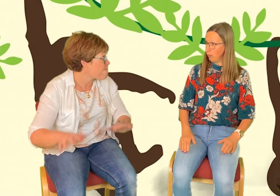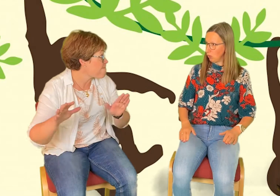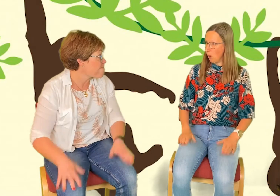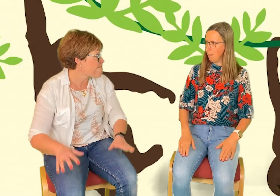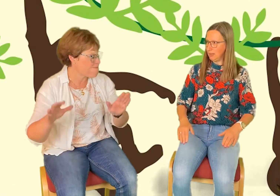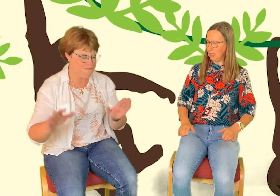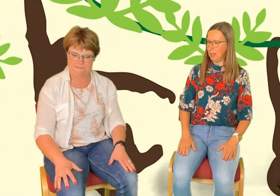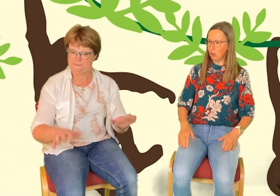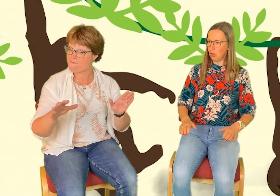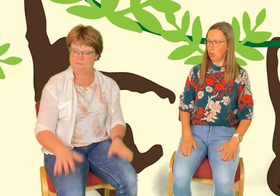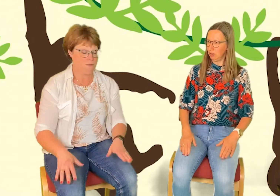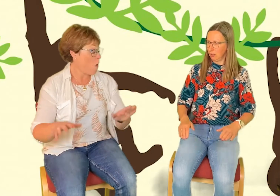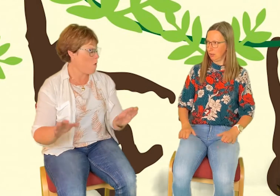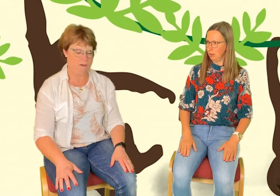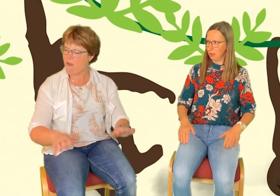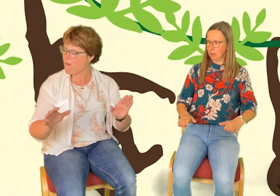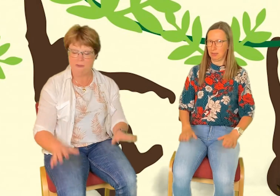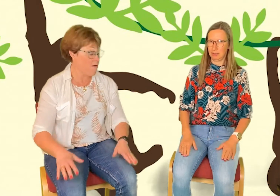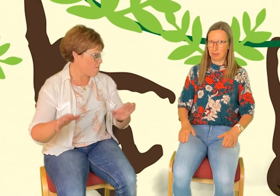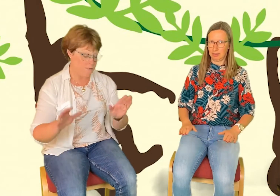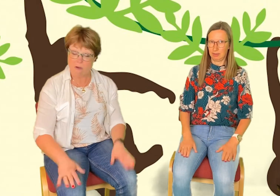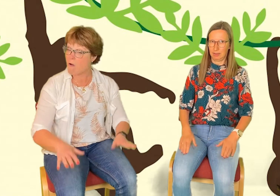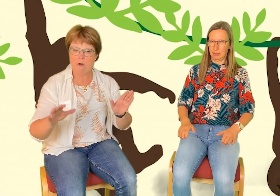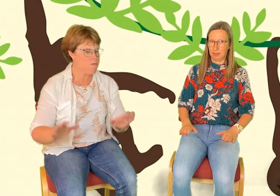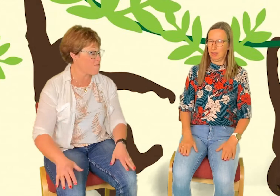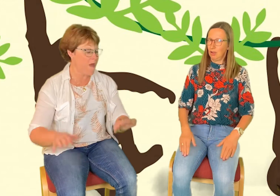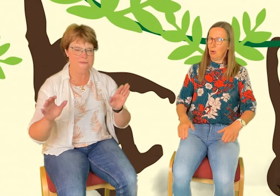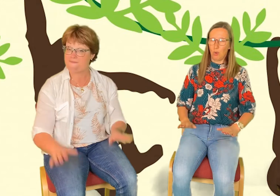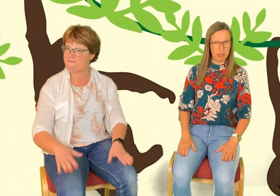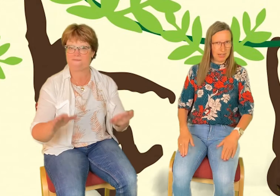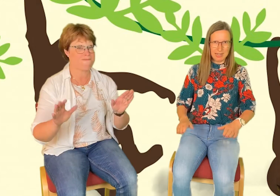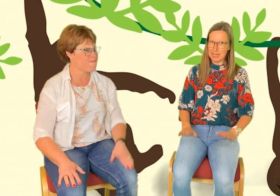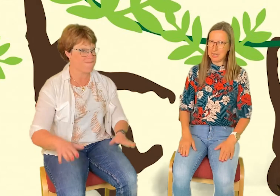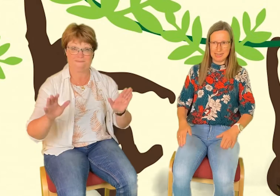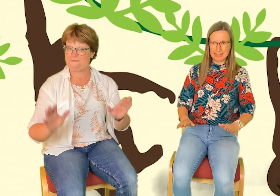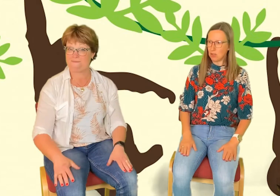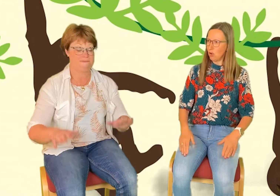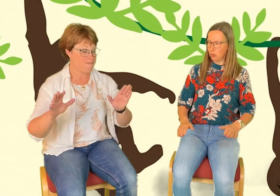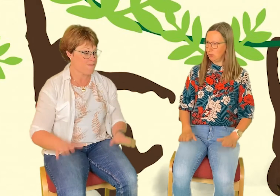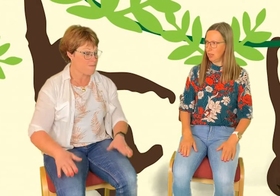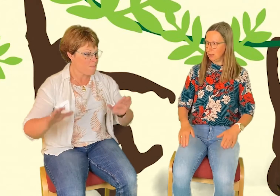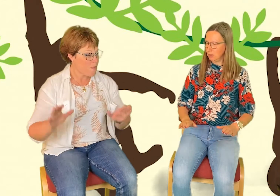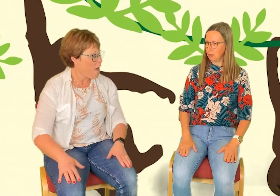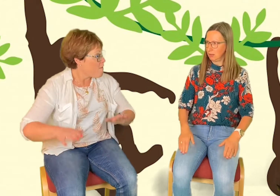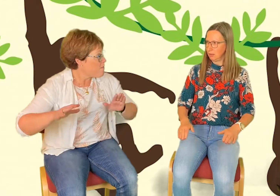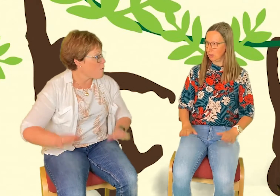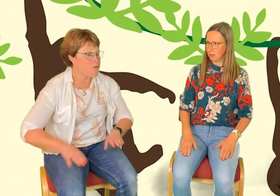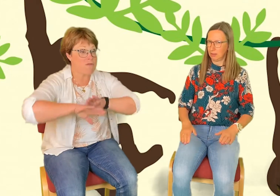vi kommer till en sjö. Och vi kan inte gå runt den. Och vi kan inte gå runt den. Vi måste